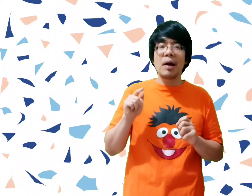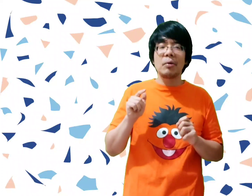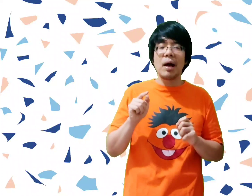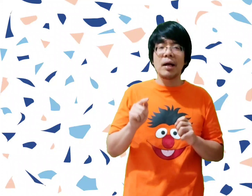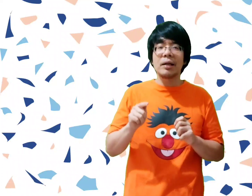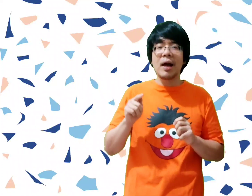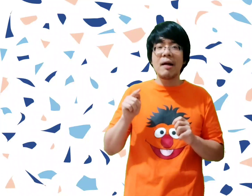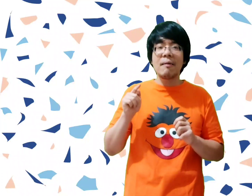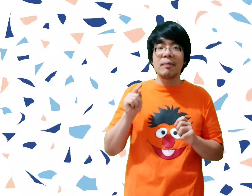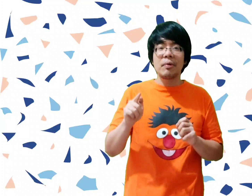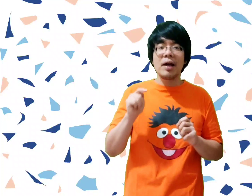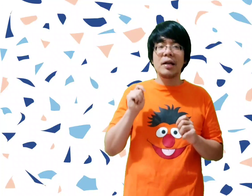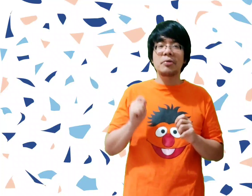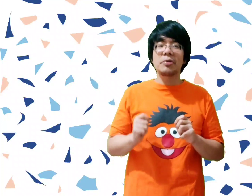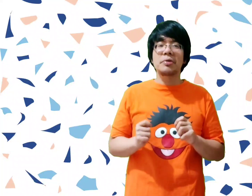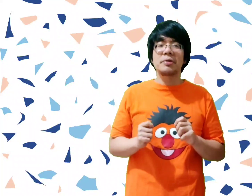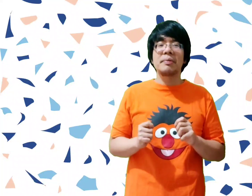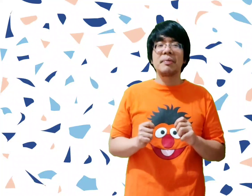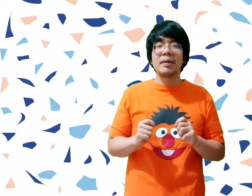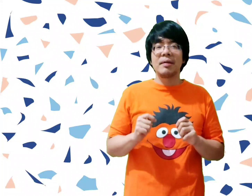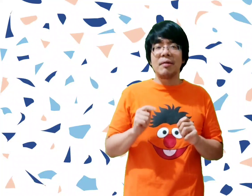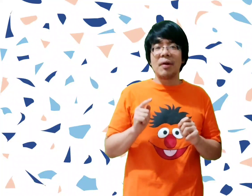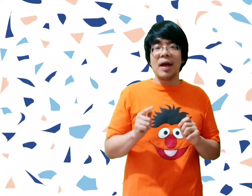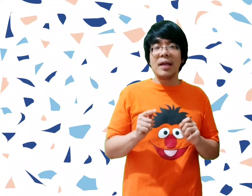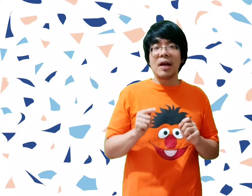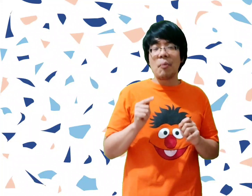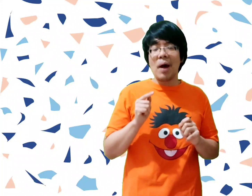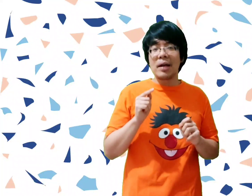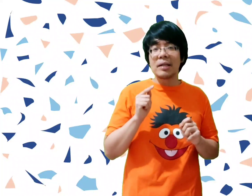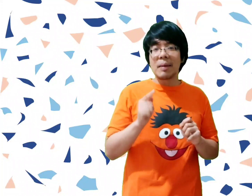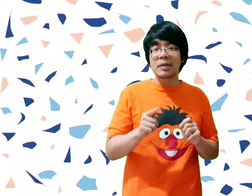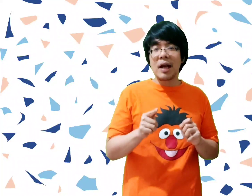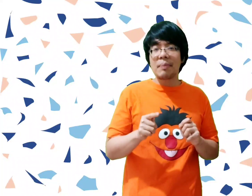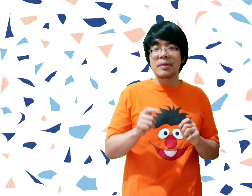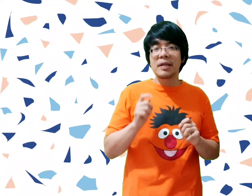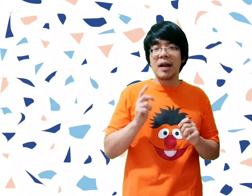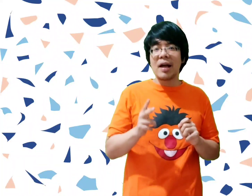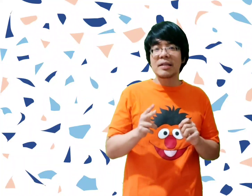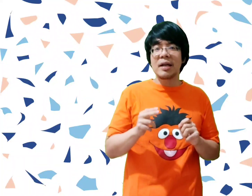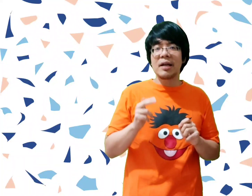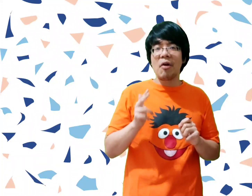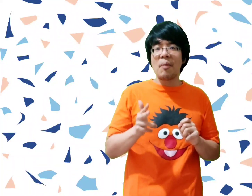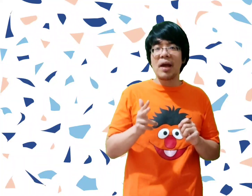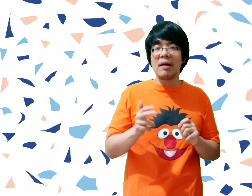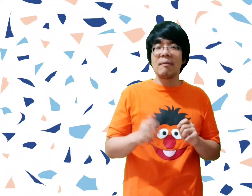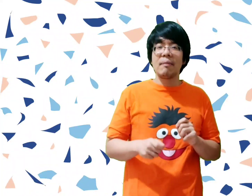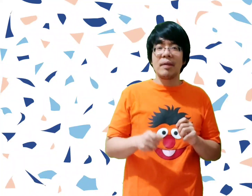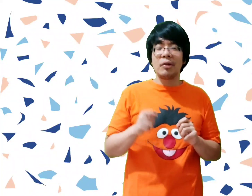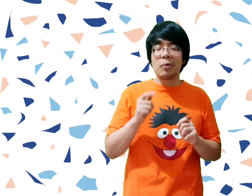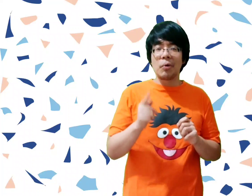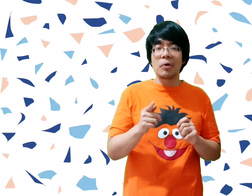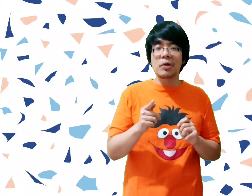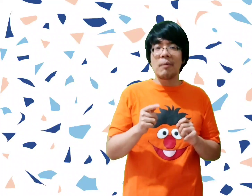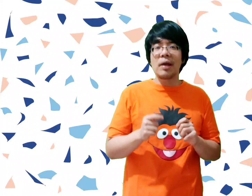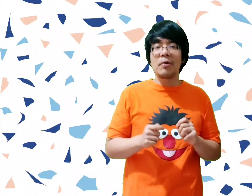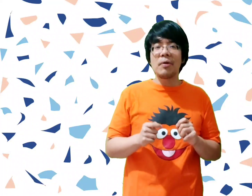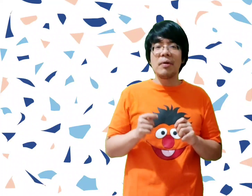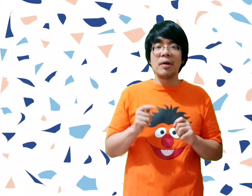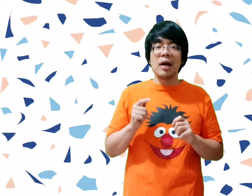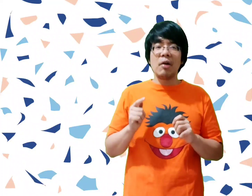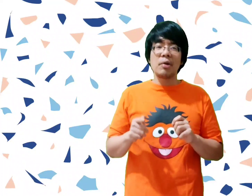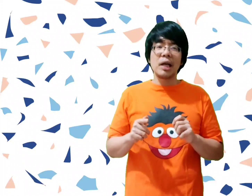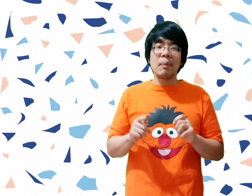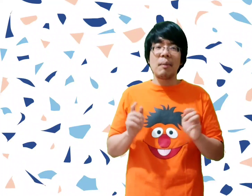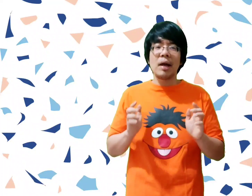beriman kepada Tuhan kita, Tuhan Yesus. Oke, jangan lupa di subscribe, di like, dan di komen. Dan untuk guru-guru sekolah